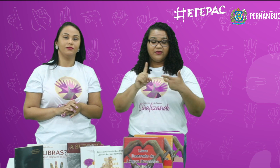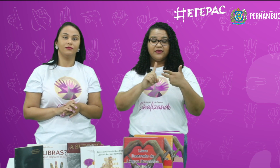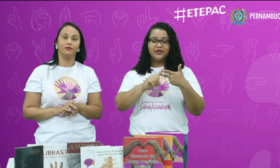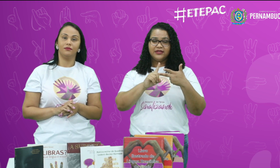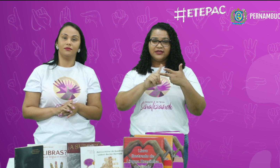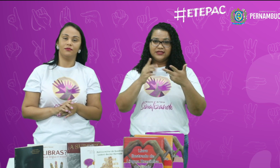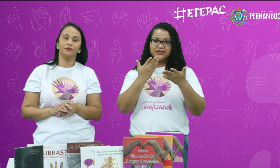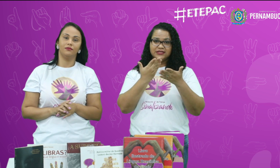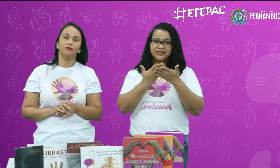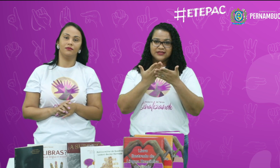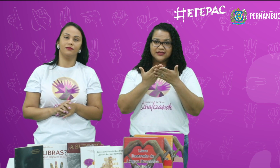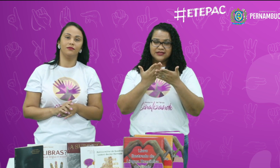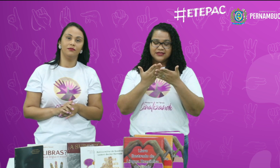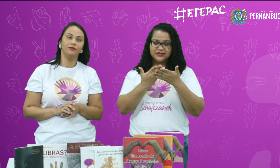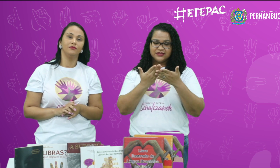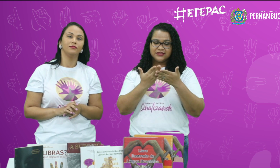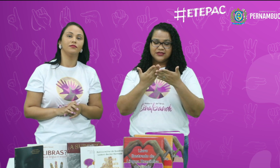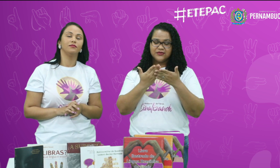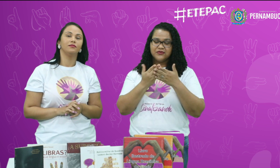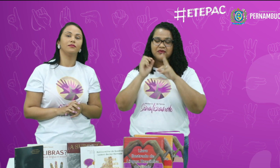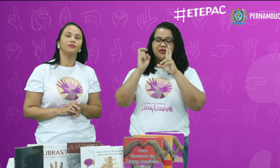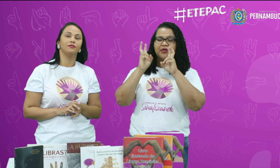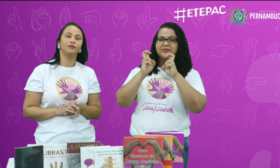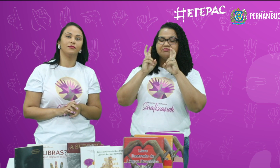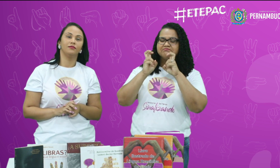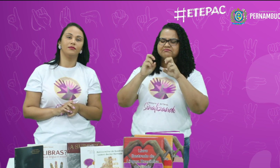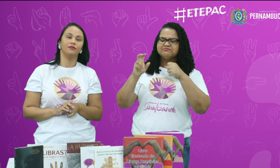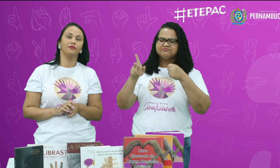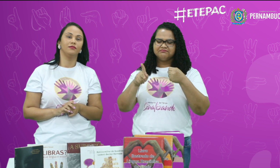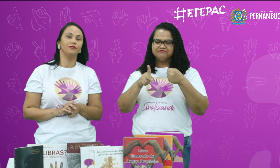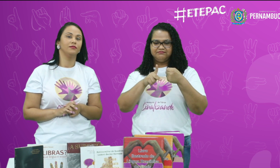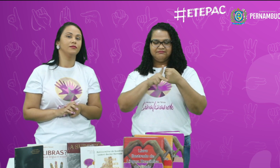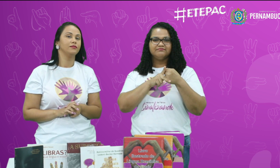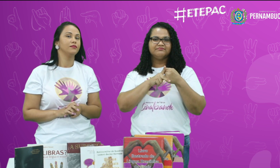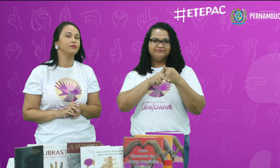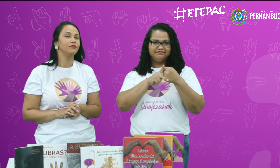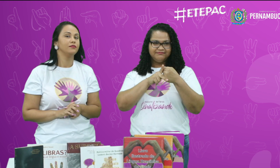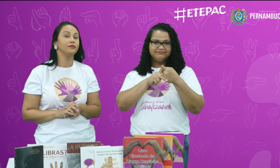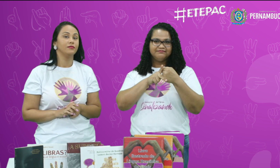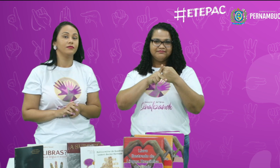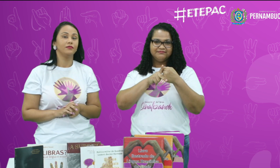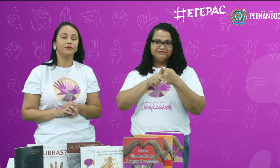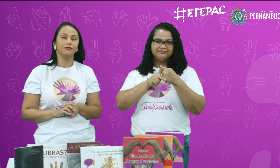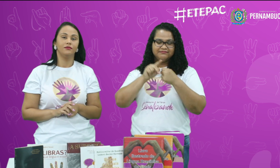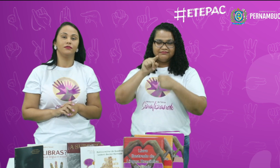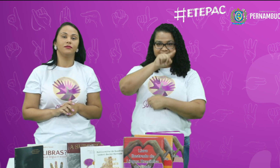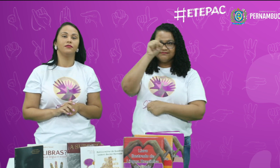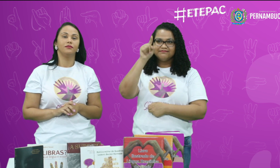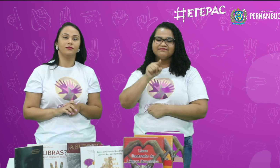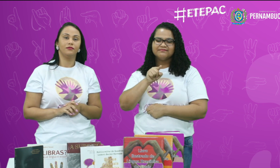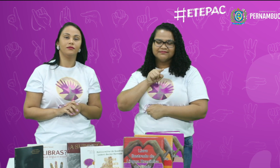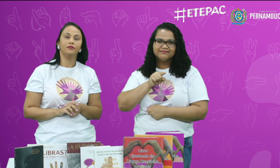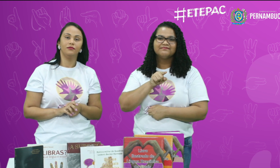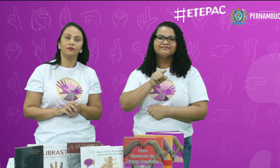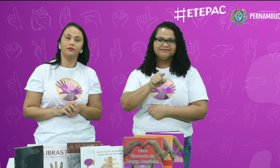Então, a segunda aula. Qual foi o tema da segunda aula? Foi sobre pronomes, interrogativos